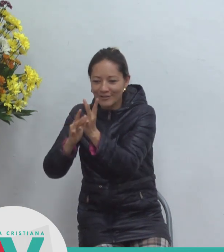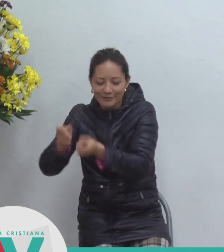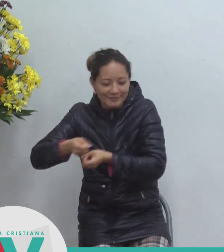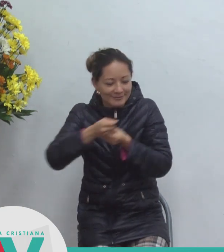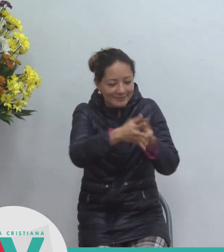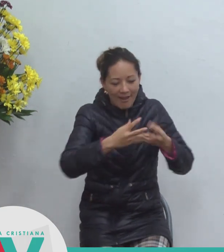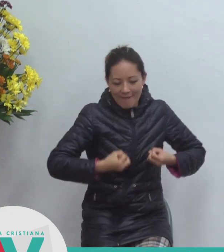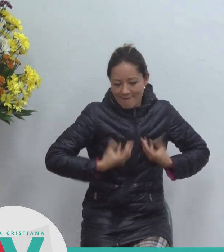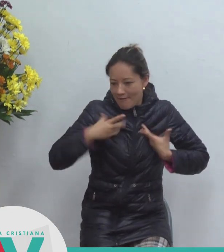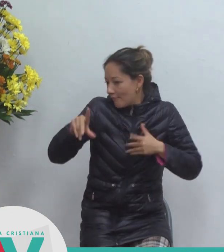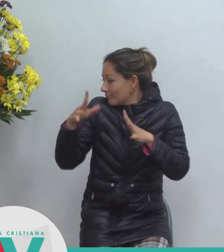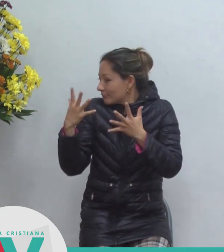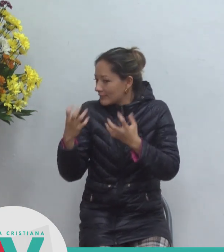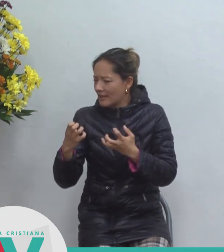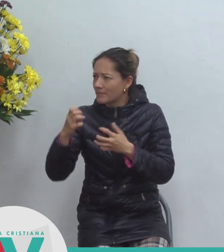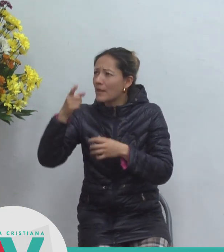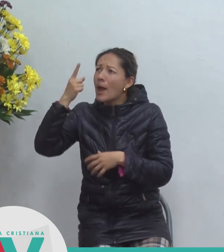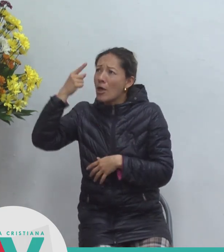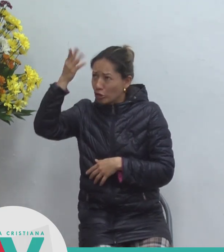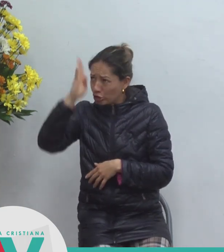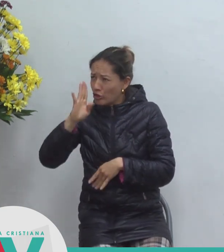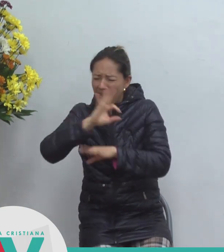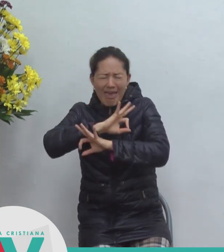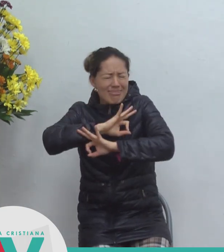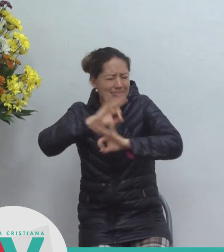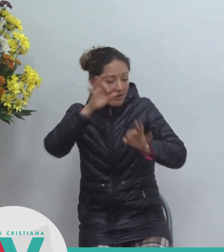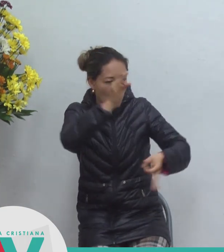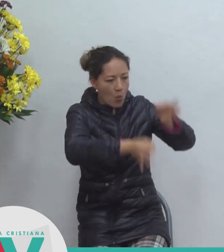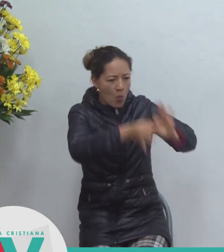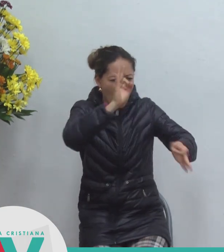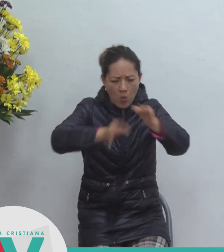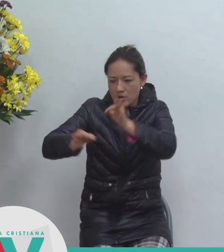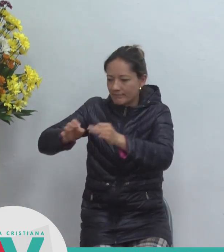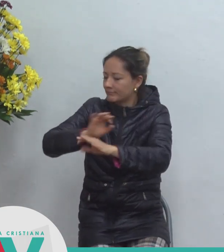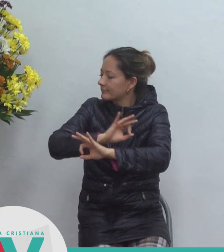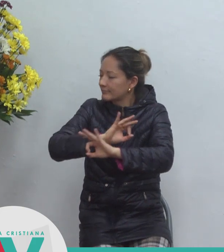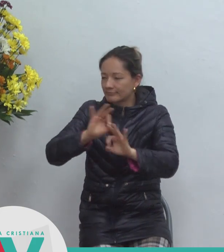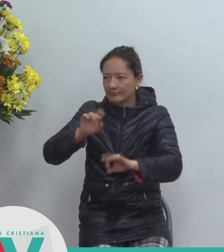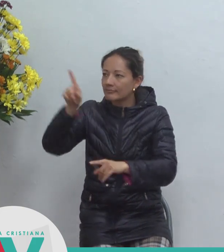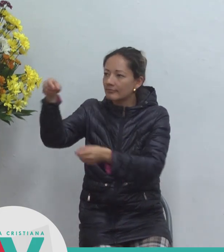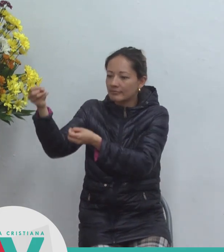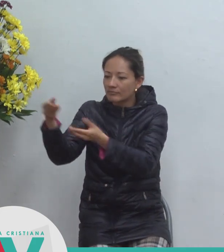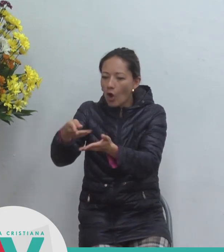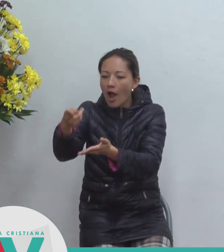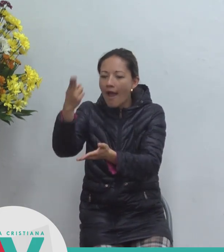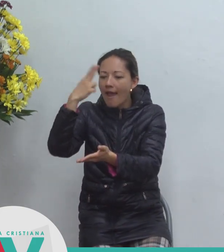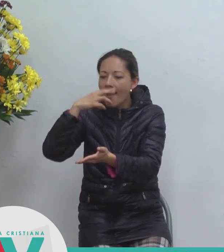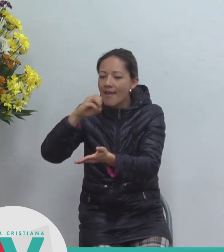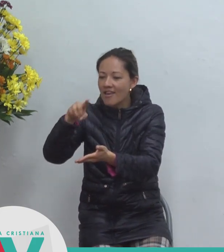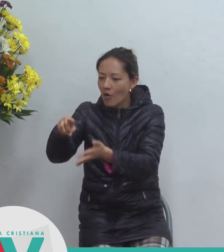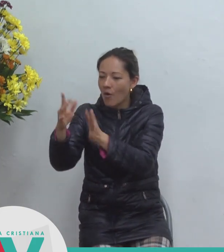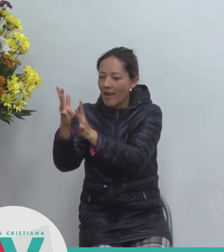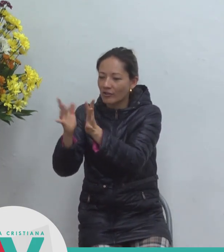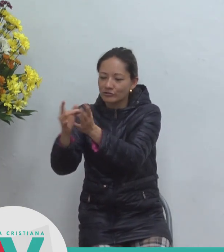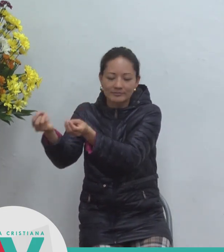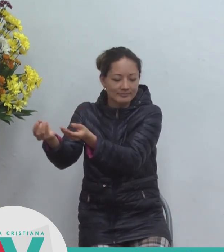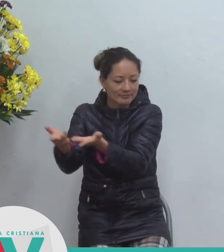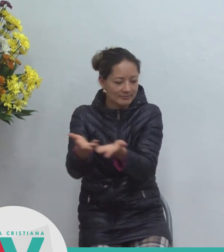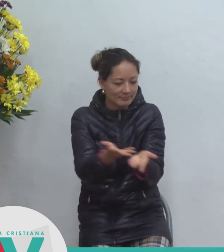sino que todo el juicio dio al hijo para que todos honren al hijo como honran al padre el que